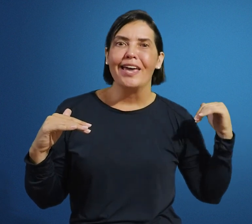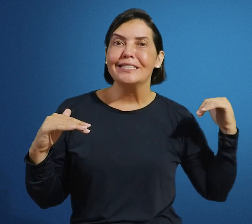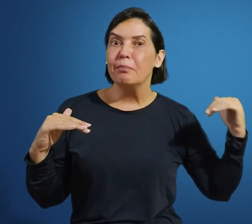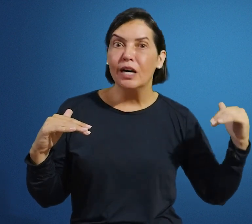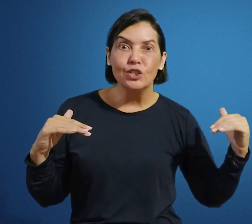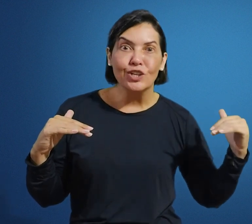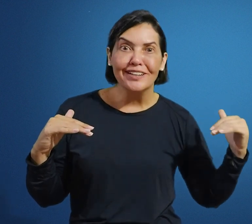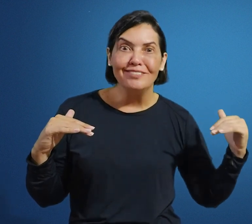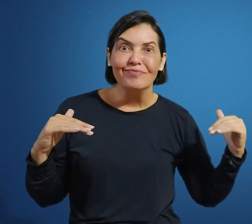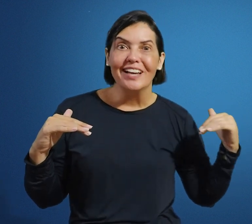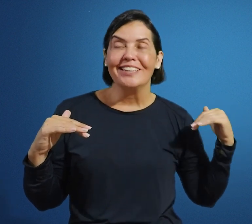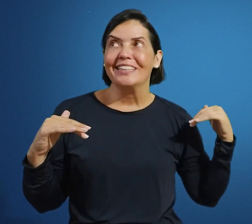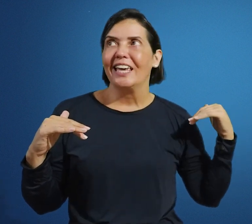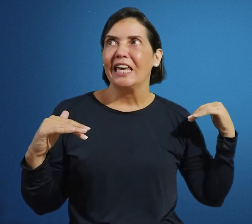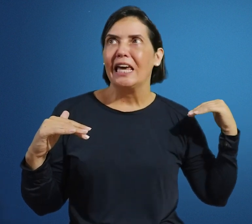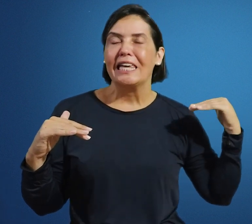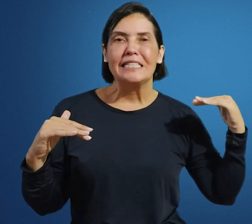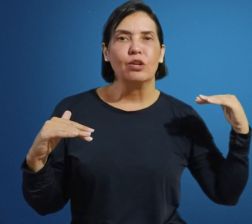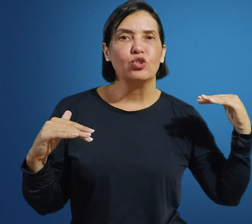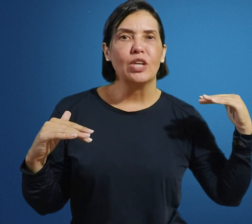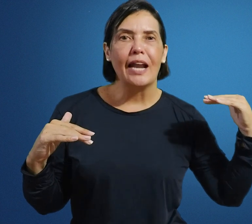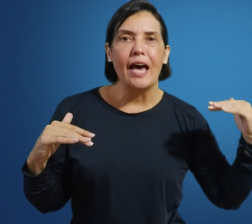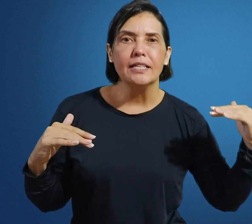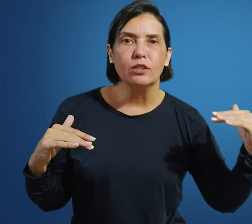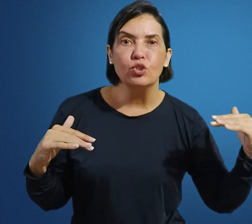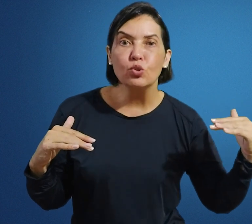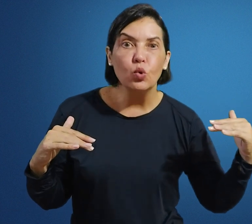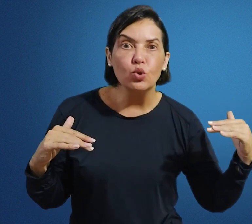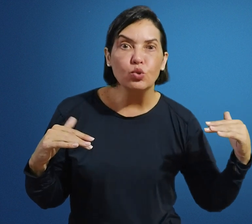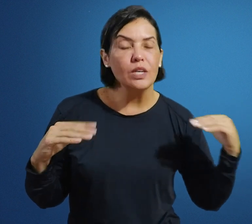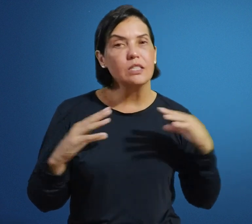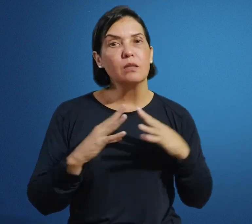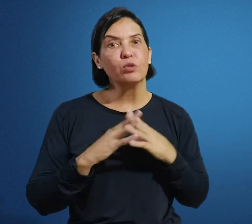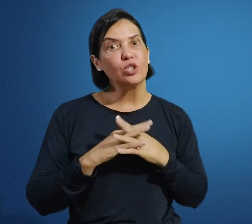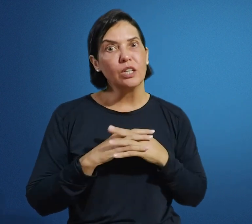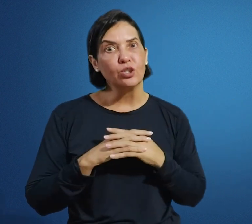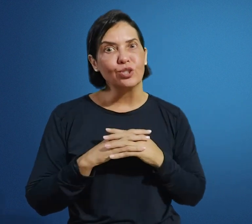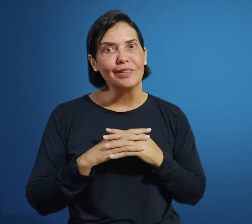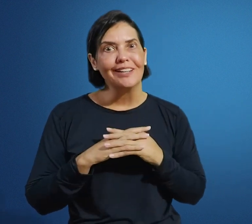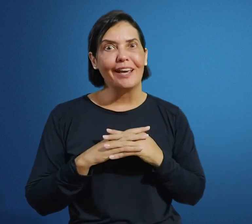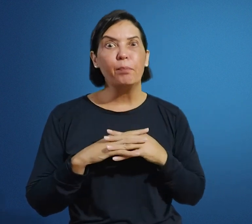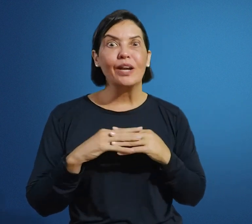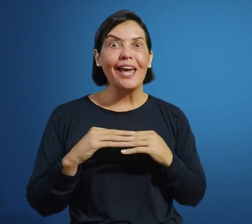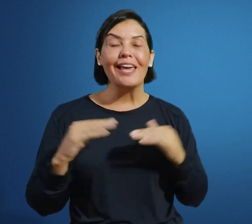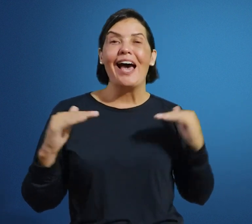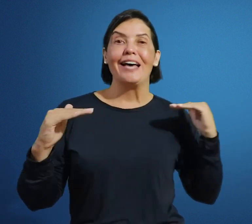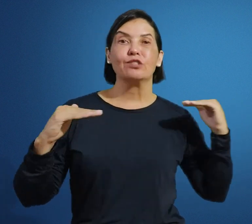semântica, questão de análise do discurso e assim por diante, né? Porém, as